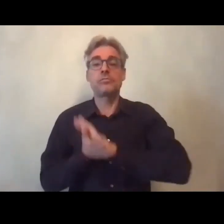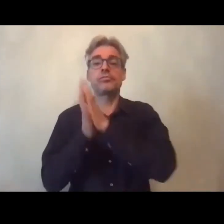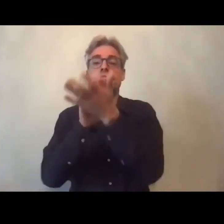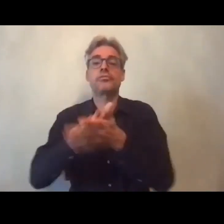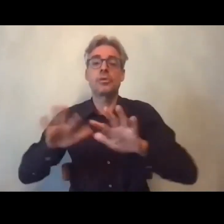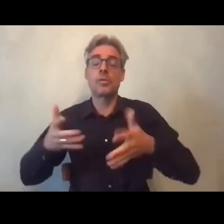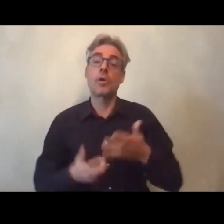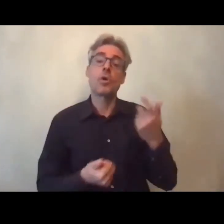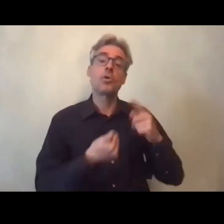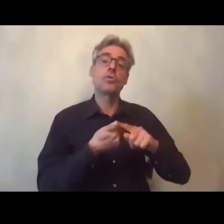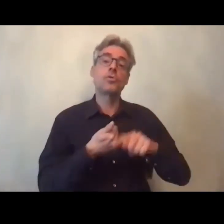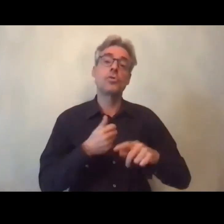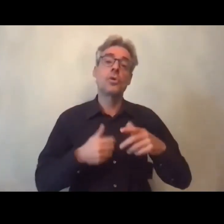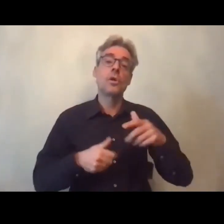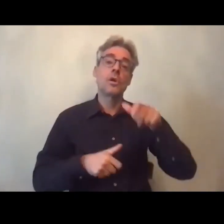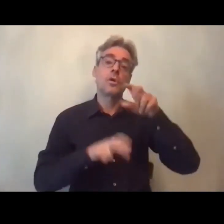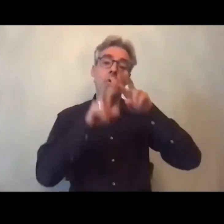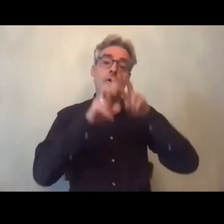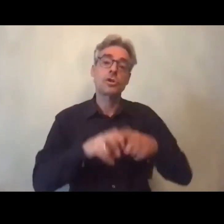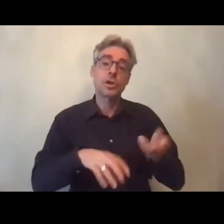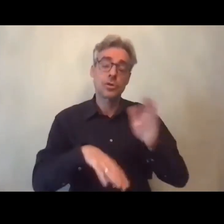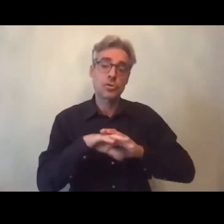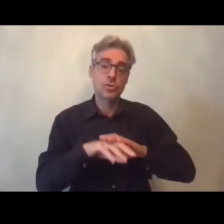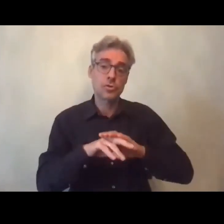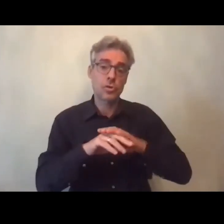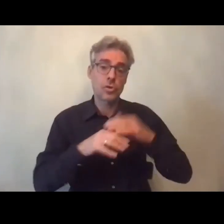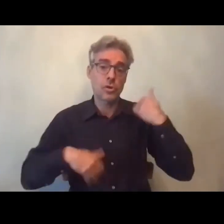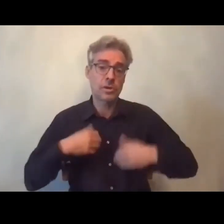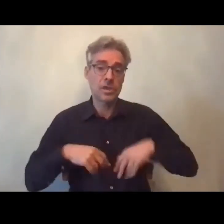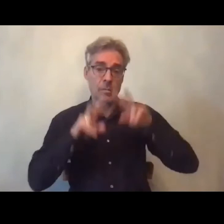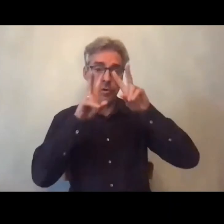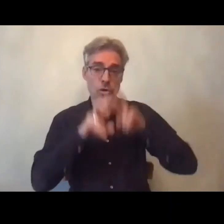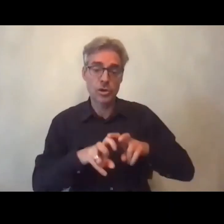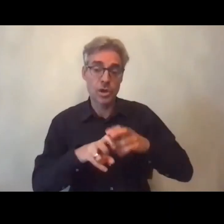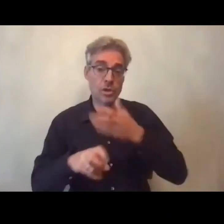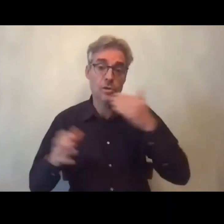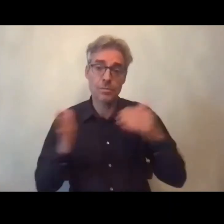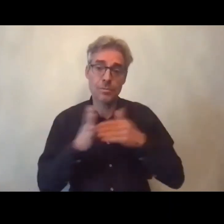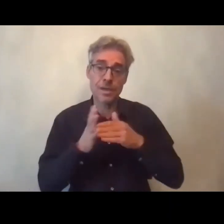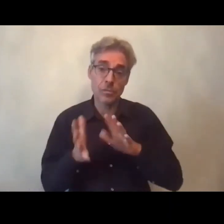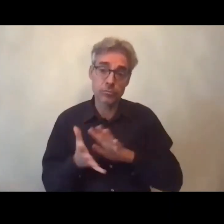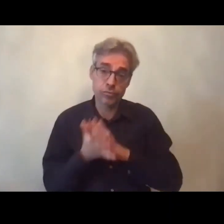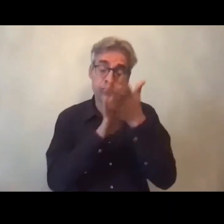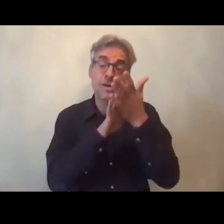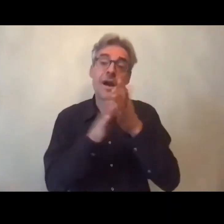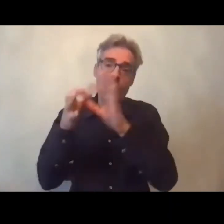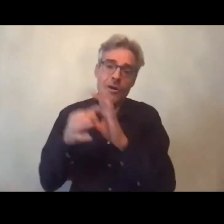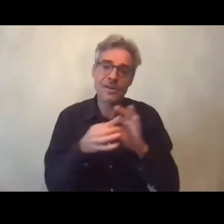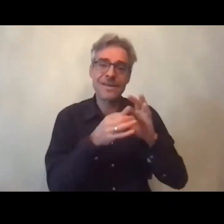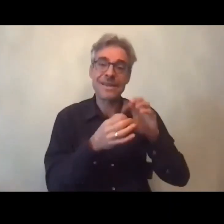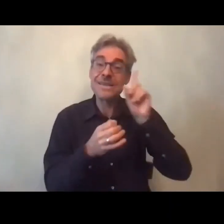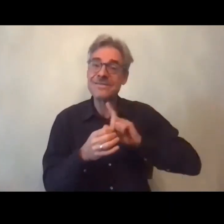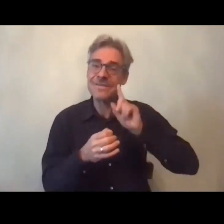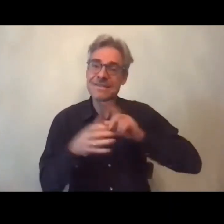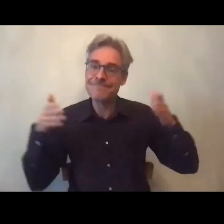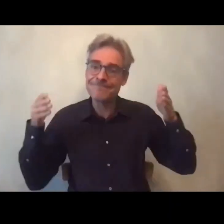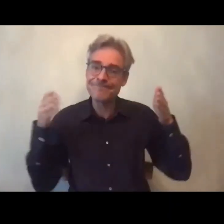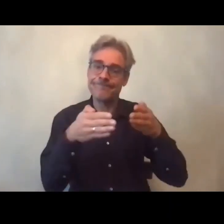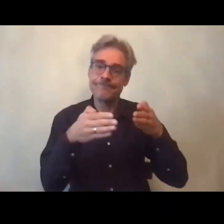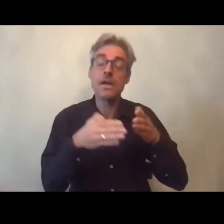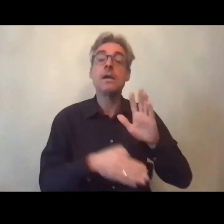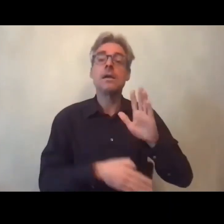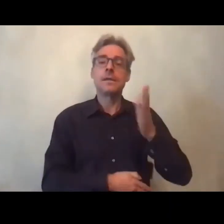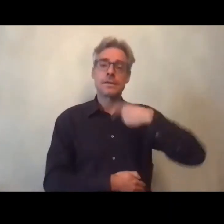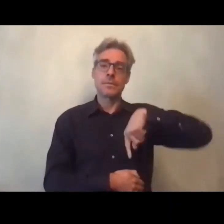handicap dans une approche intersectionnelle et transversale et donc c'est à ce titre-là qu'on s'est intéressé